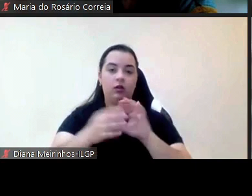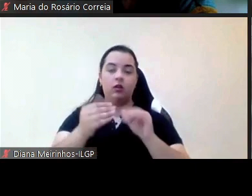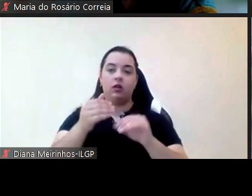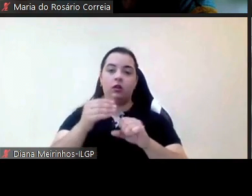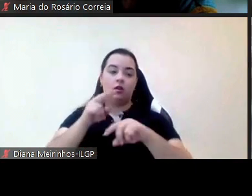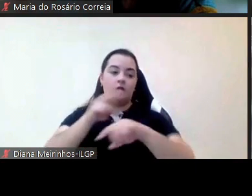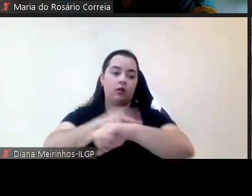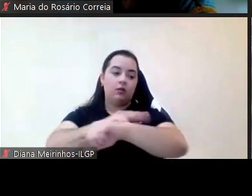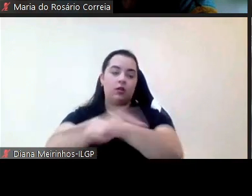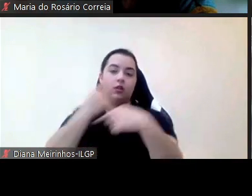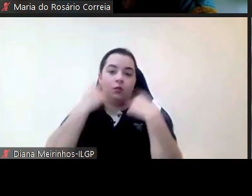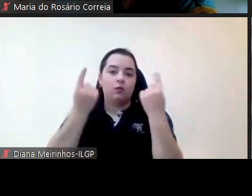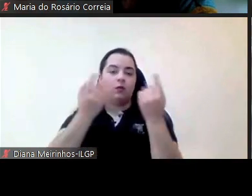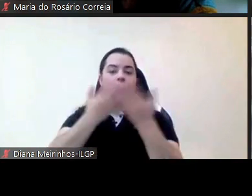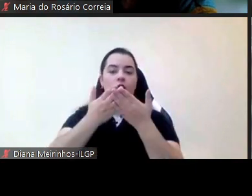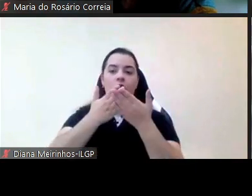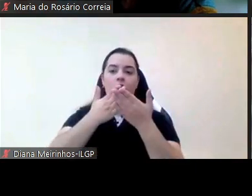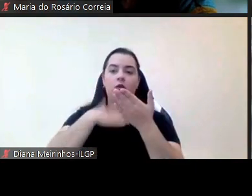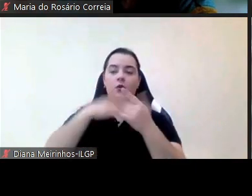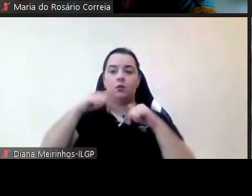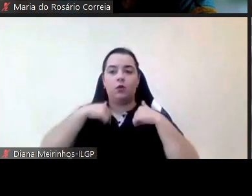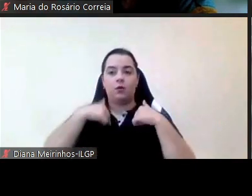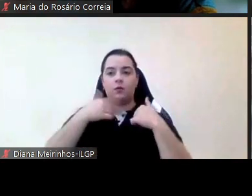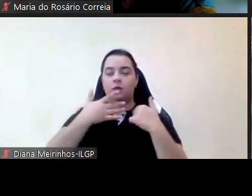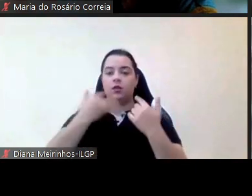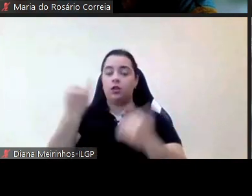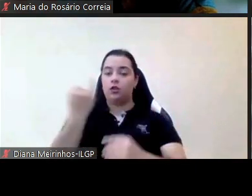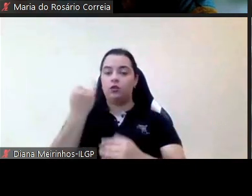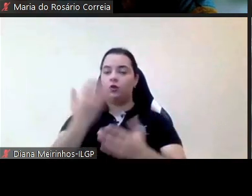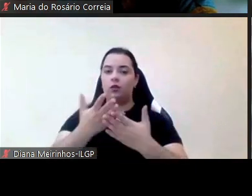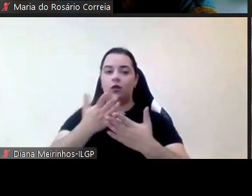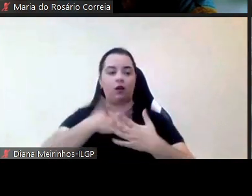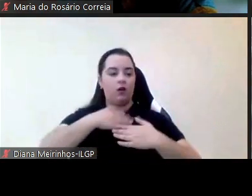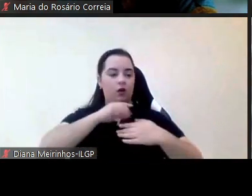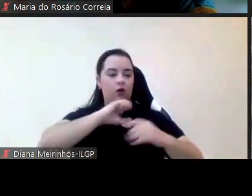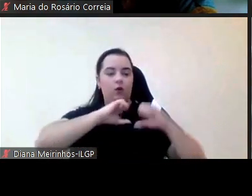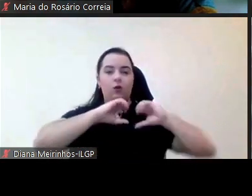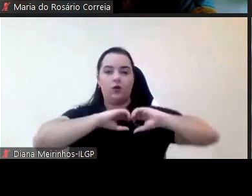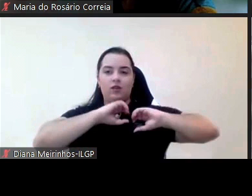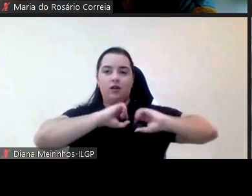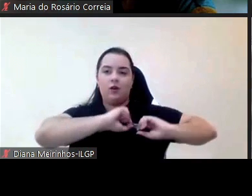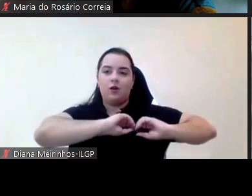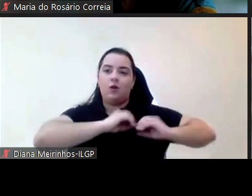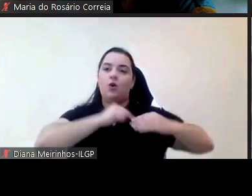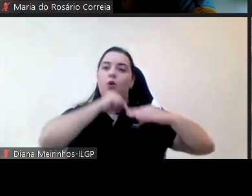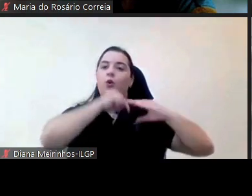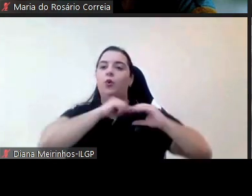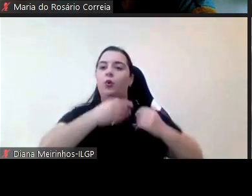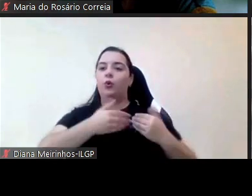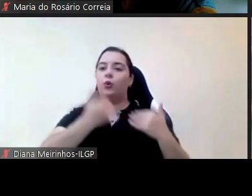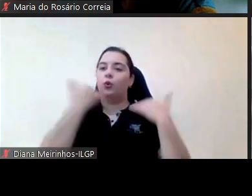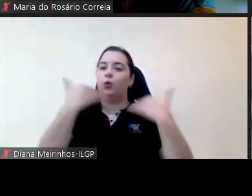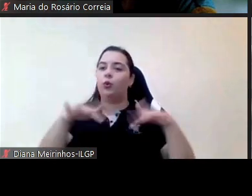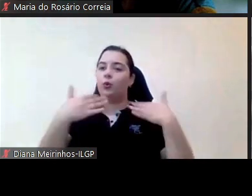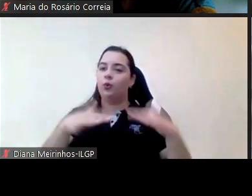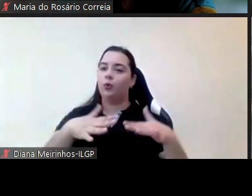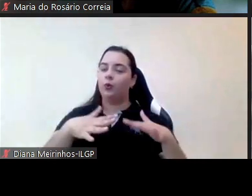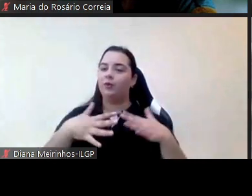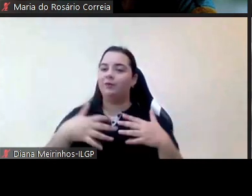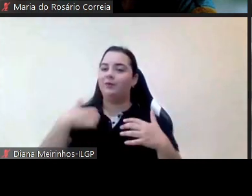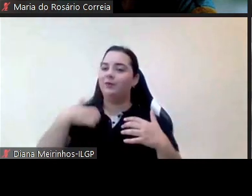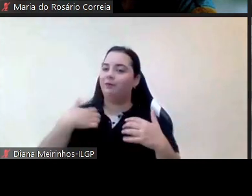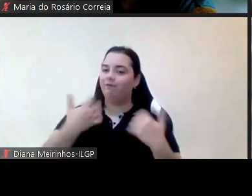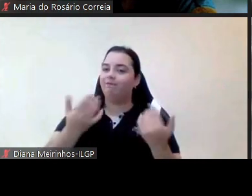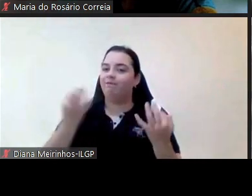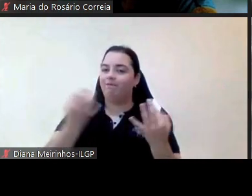pessoal e institucionalmente de coração cheio por esta evidência de comunhão portanto agradeço muito